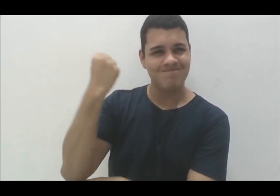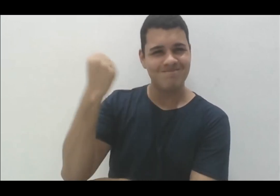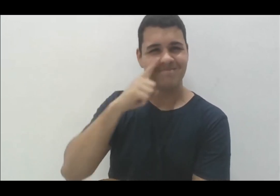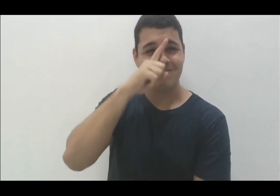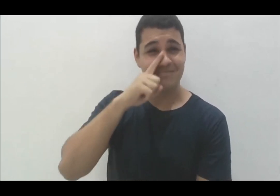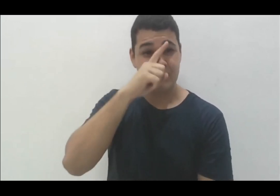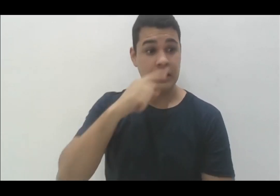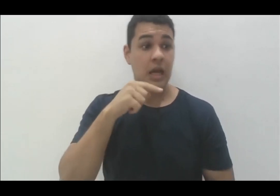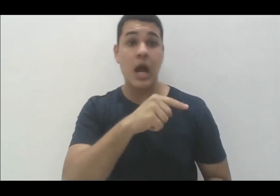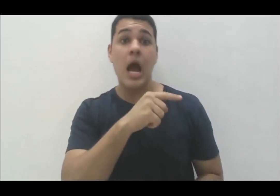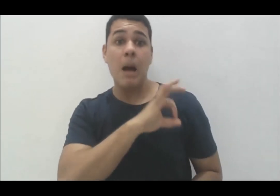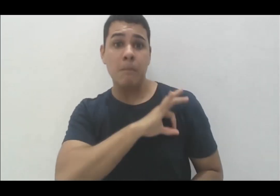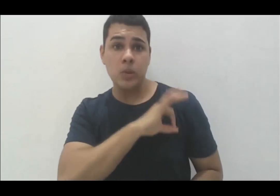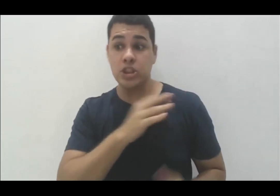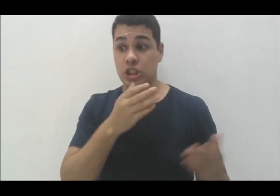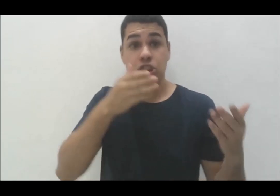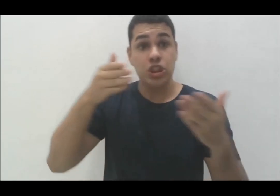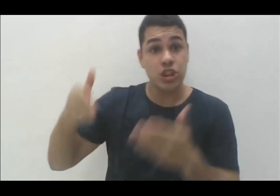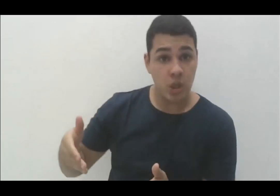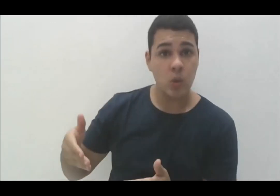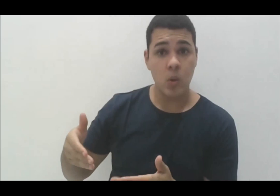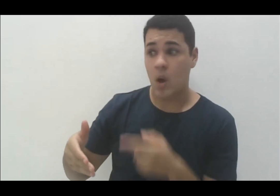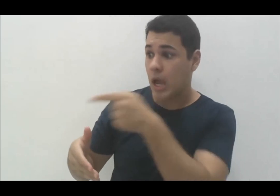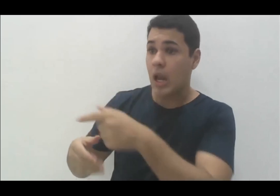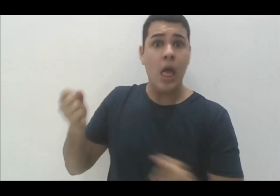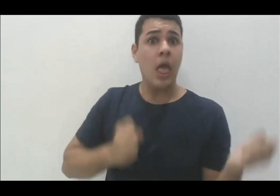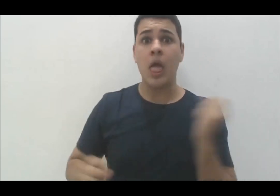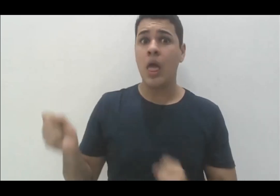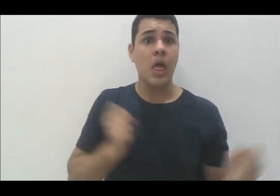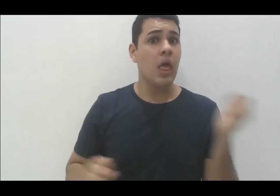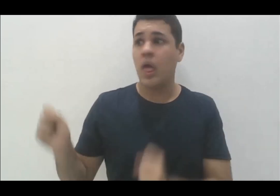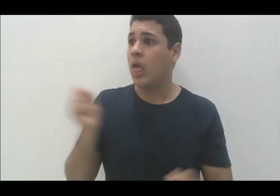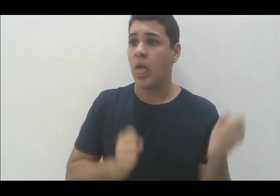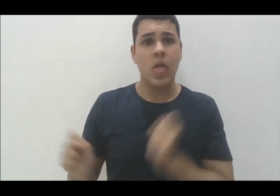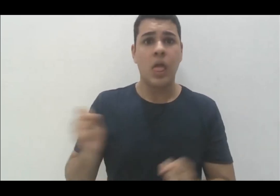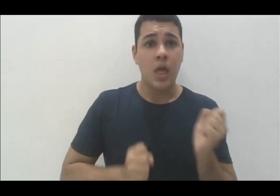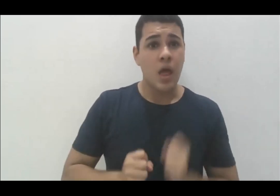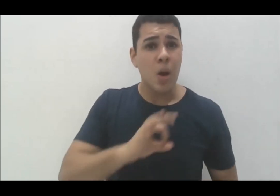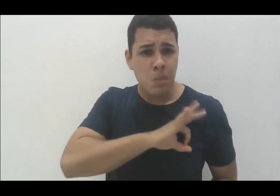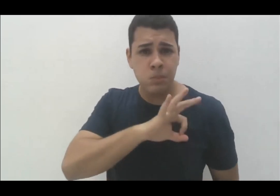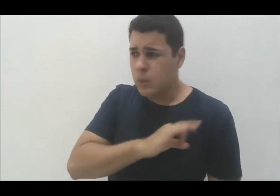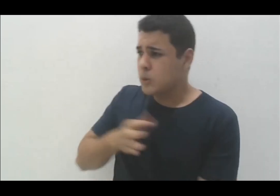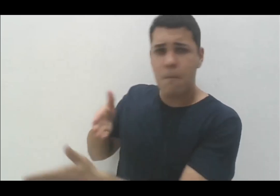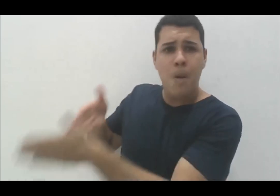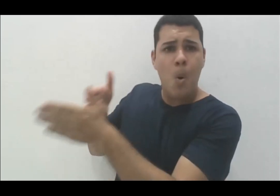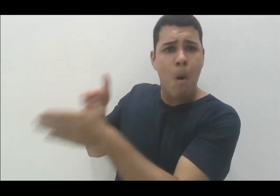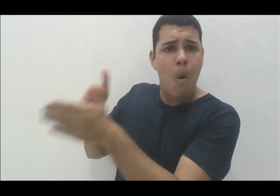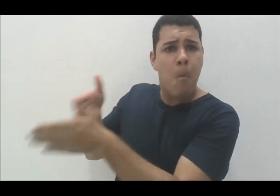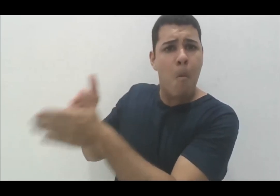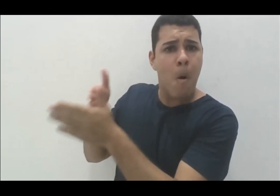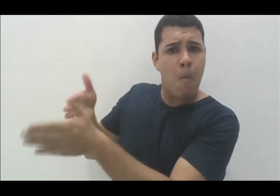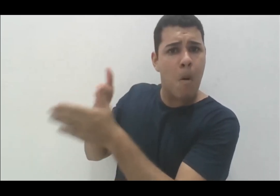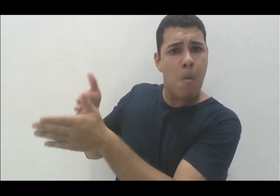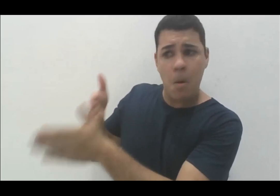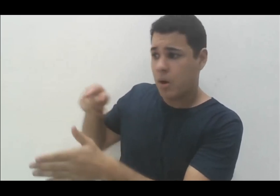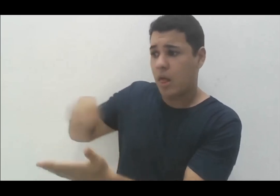acalmou, resolveu encher ele de tiro, não foi um ou dois, foram vários. Então, assim, quando você pensa nessas